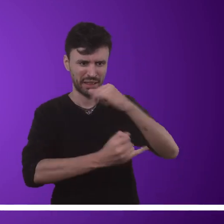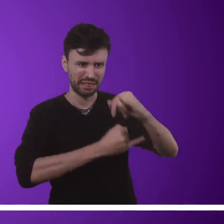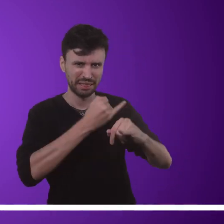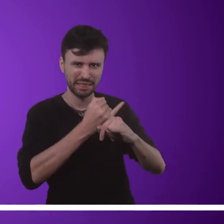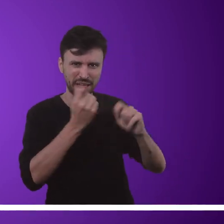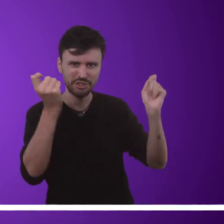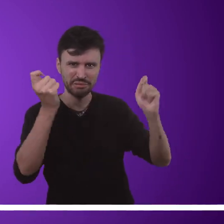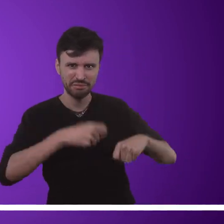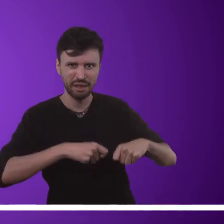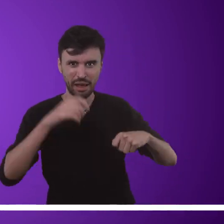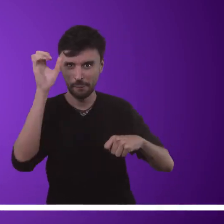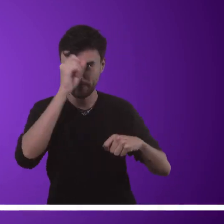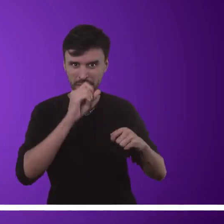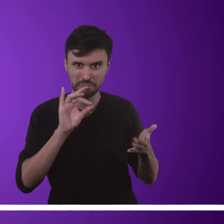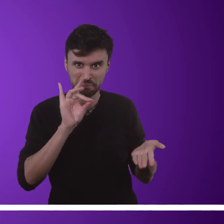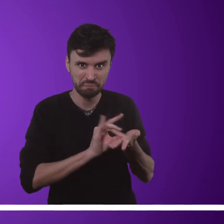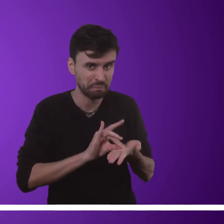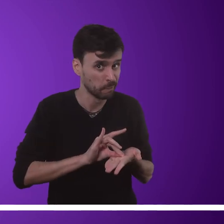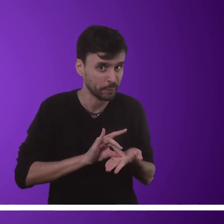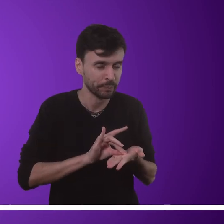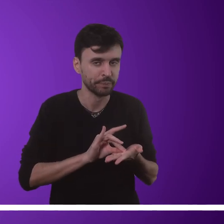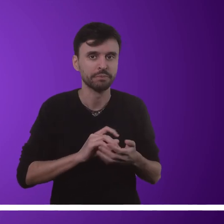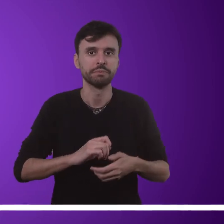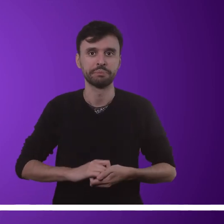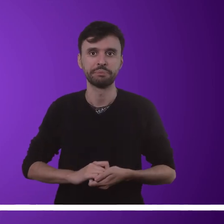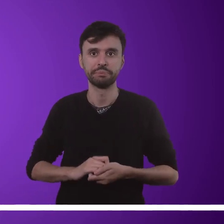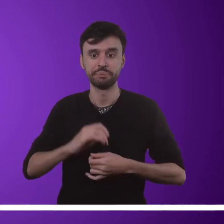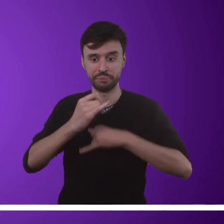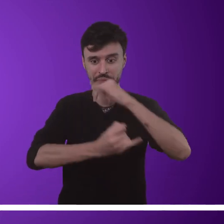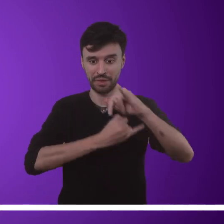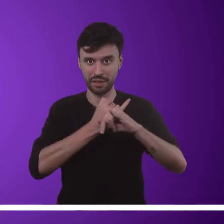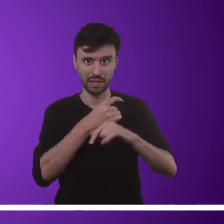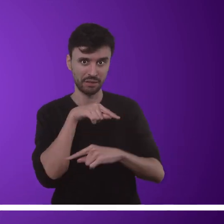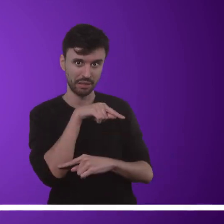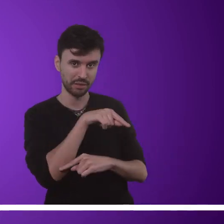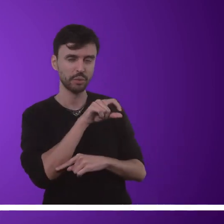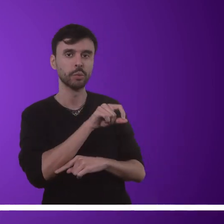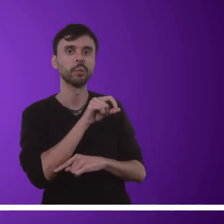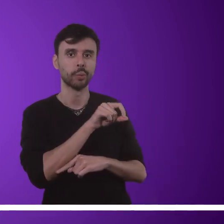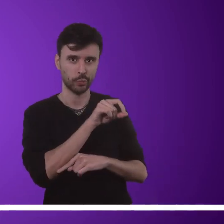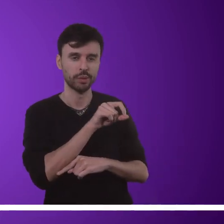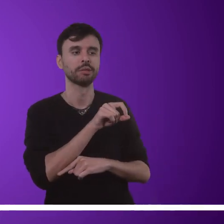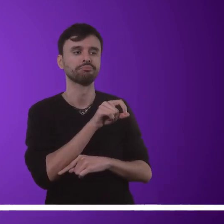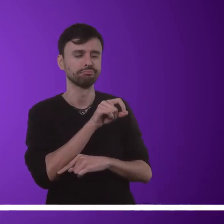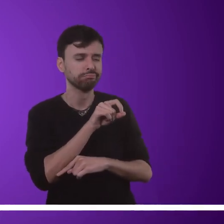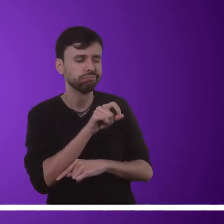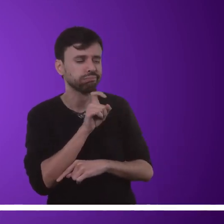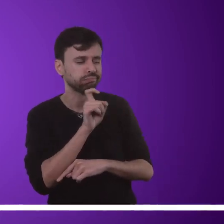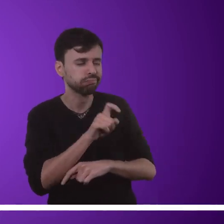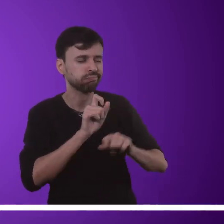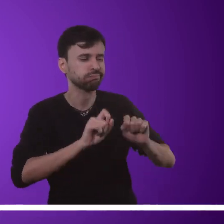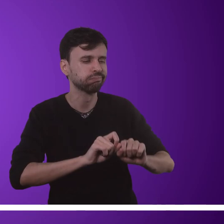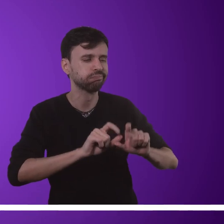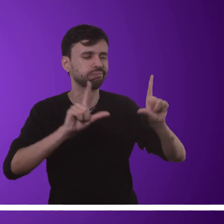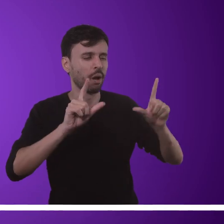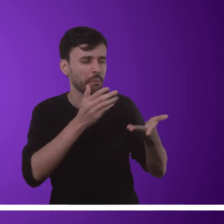Aprender na internet é válido? Uma das grandes evoluções que a internet nos propiciou foi o acesso à informação,